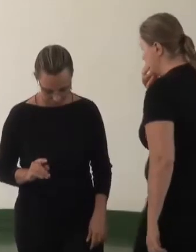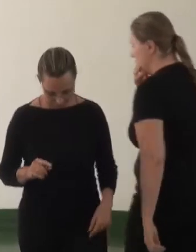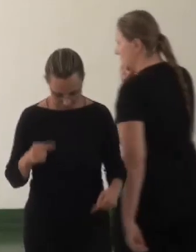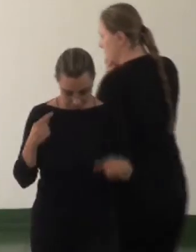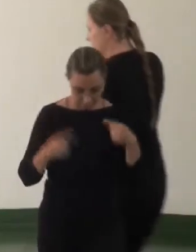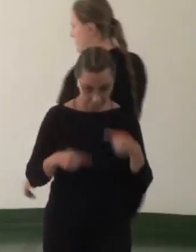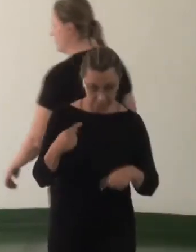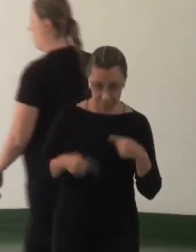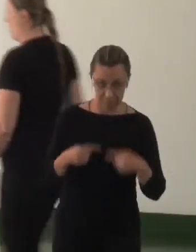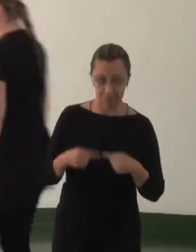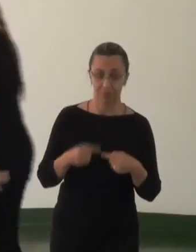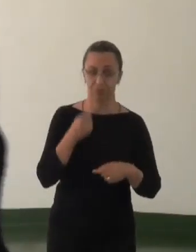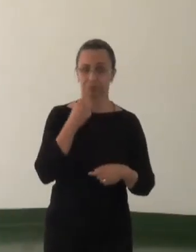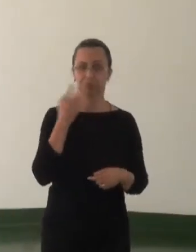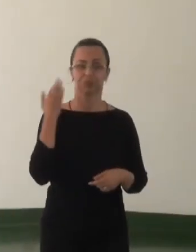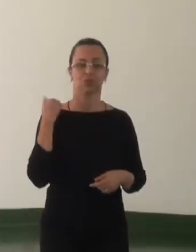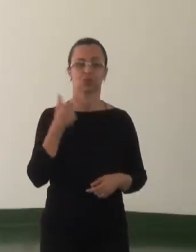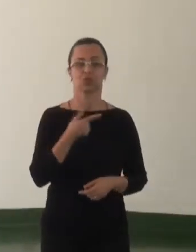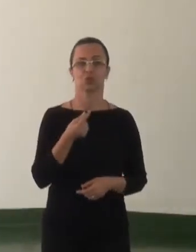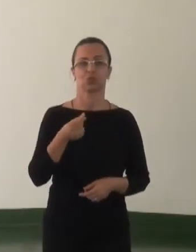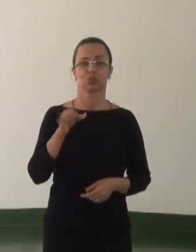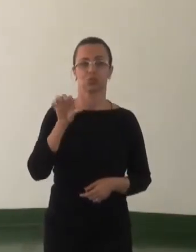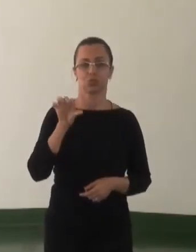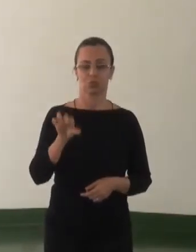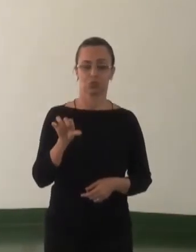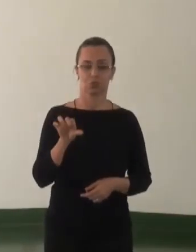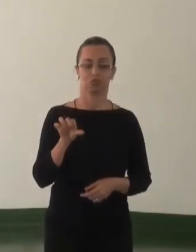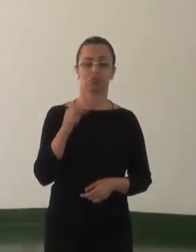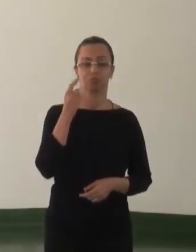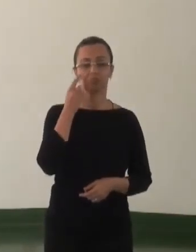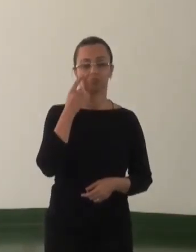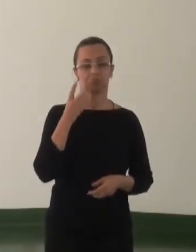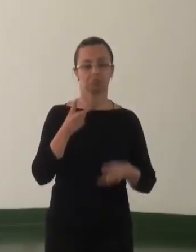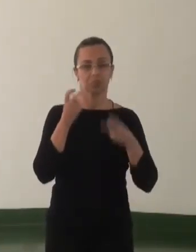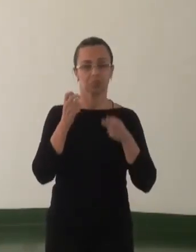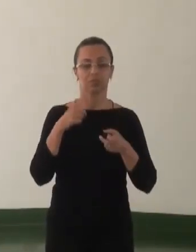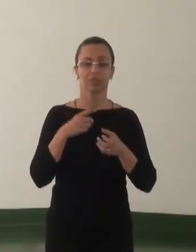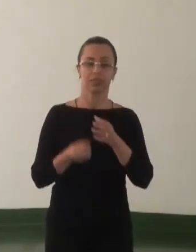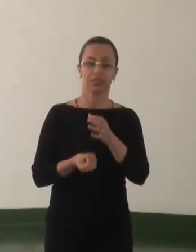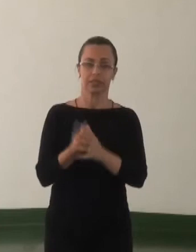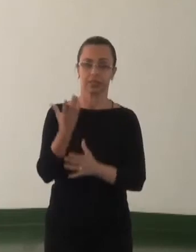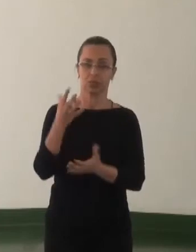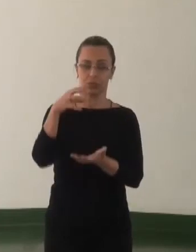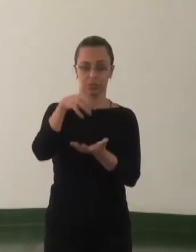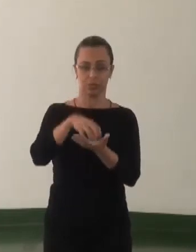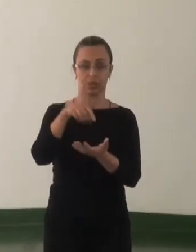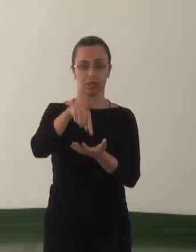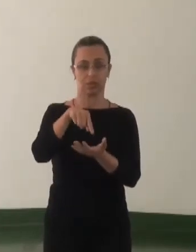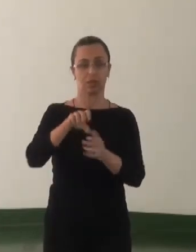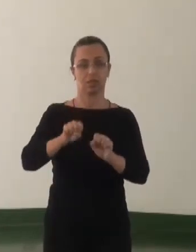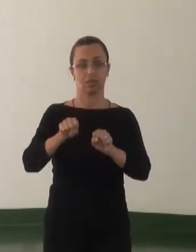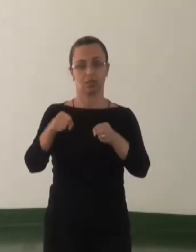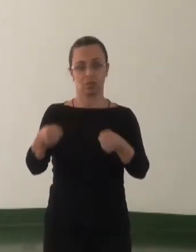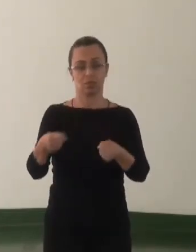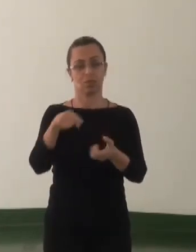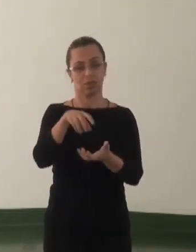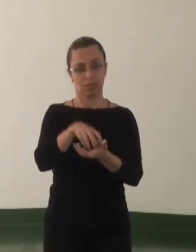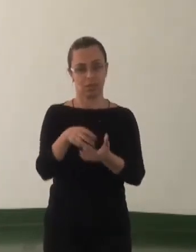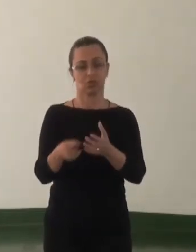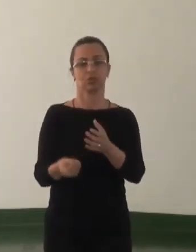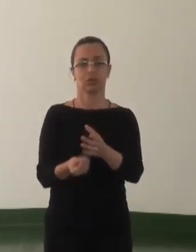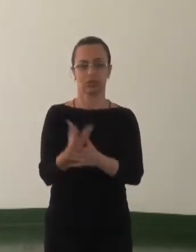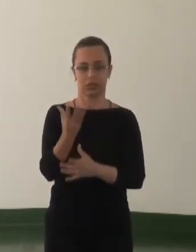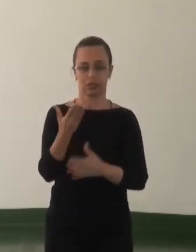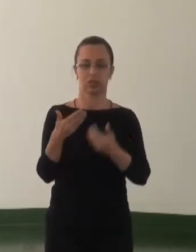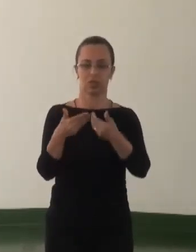2009, ela prevê a criação de um centro de defesa, esse centro foi criado,